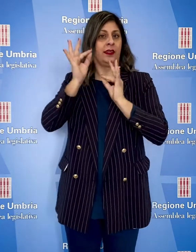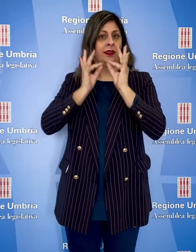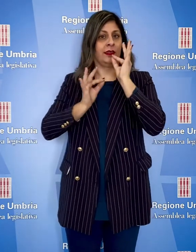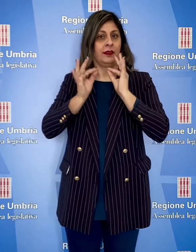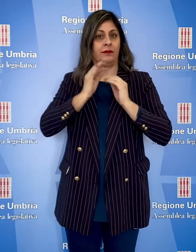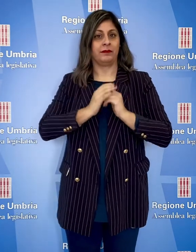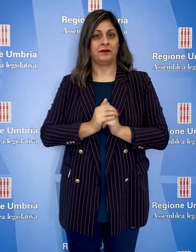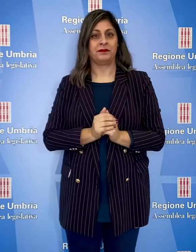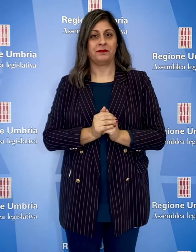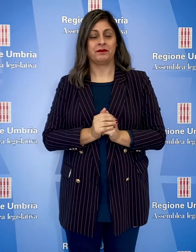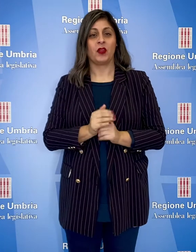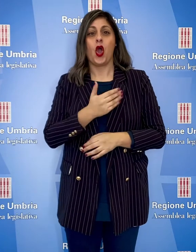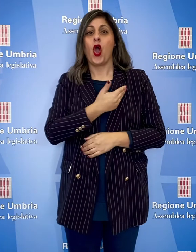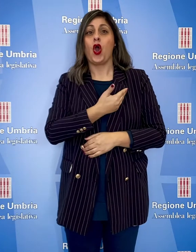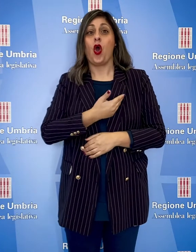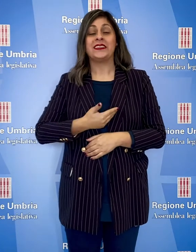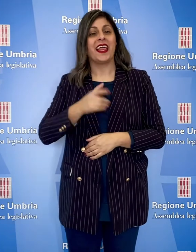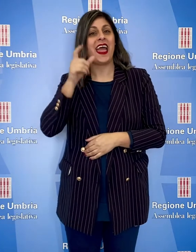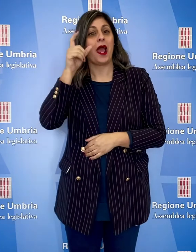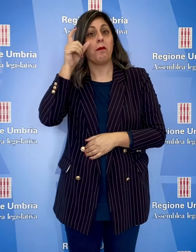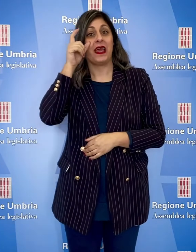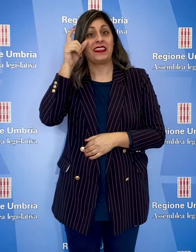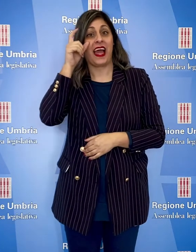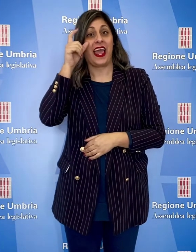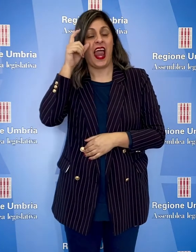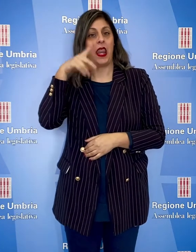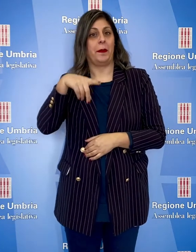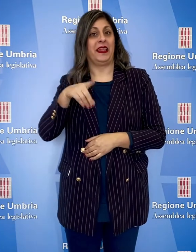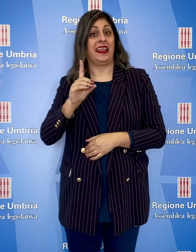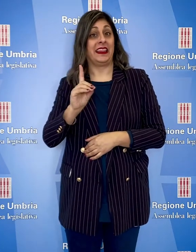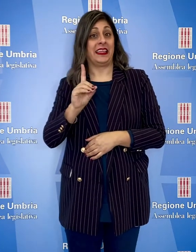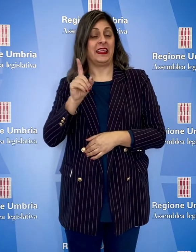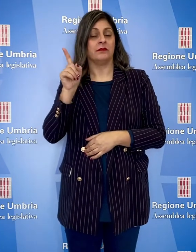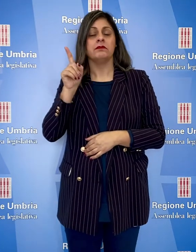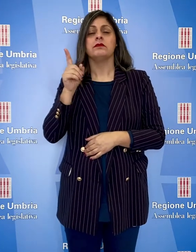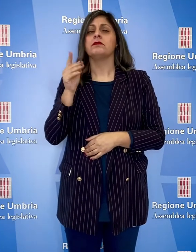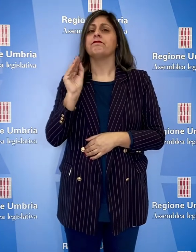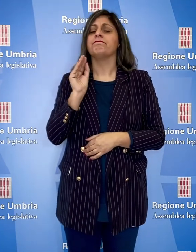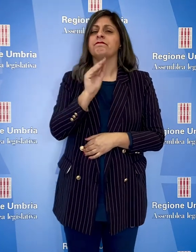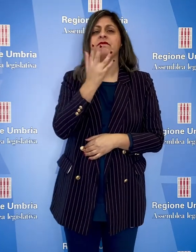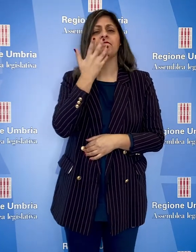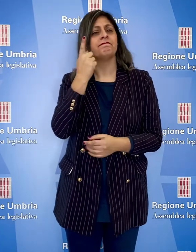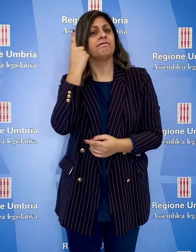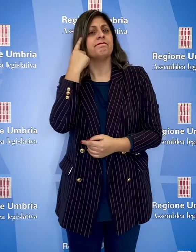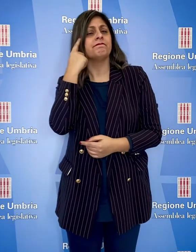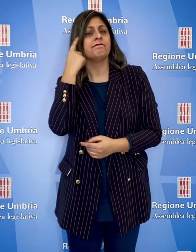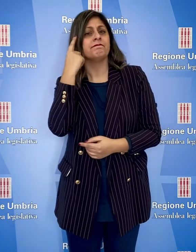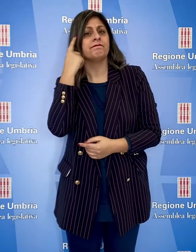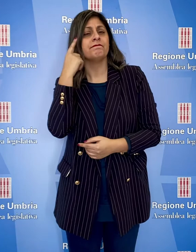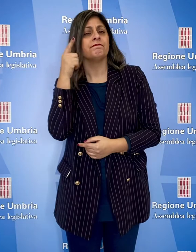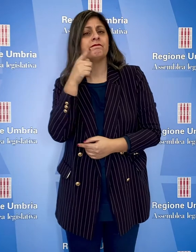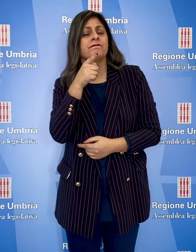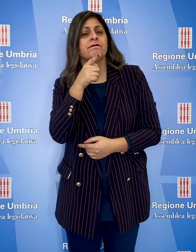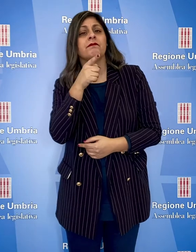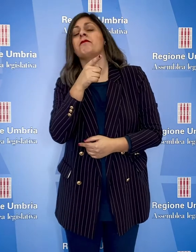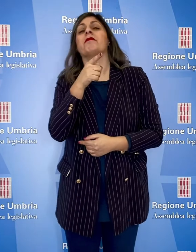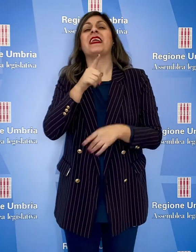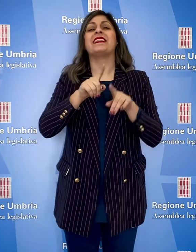assessori. Il consigliere Michele Bettarelli, Partito Democratico, ha chiesto di conoscere i motivi della